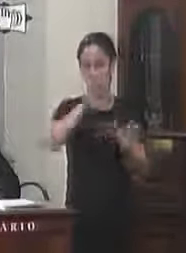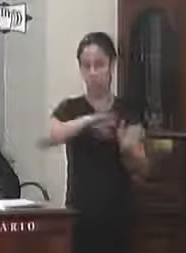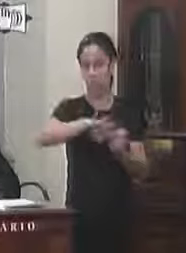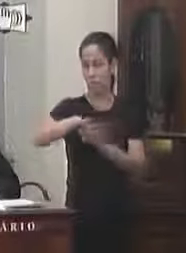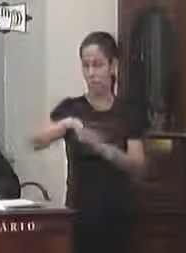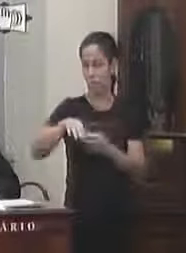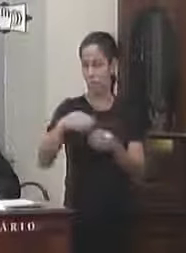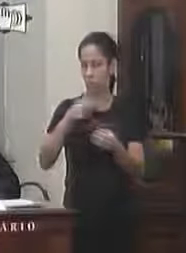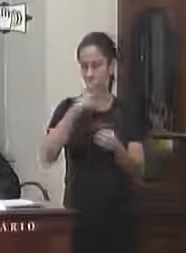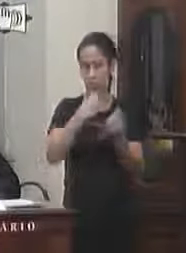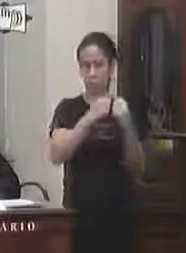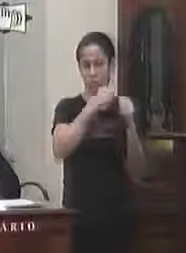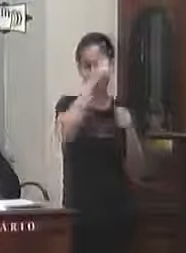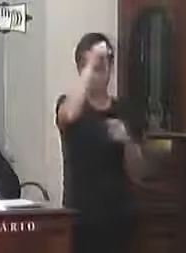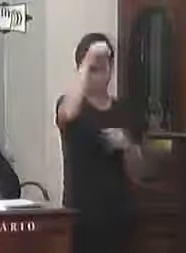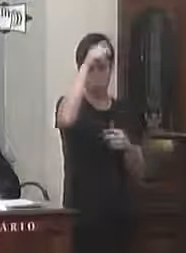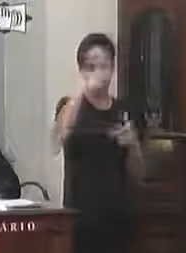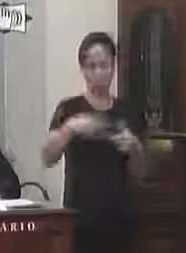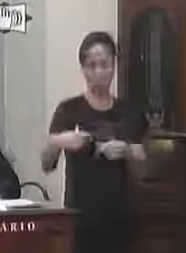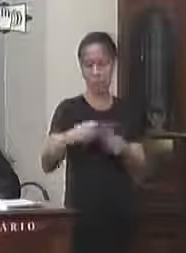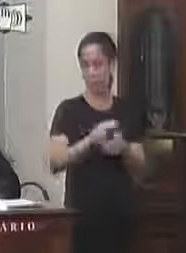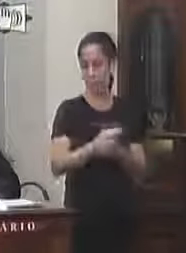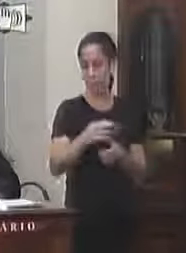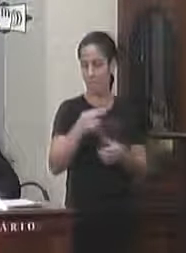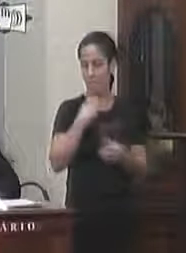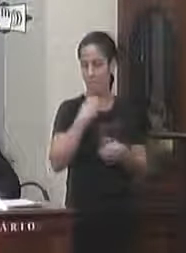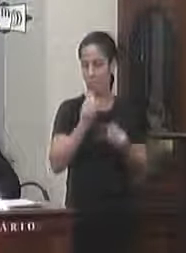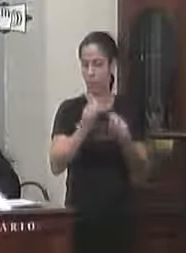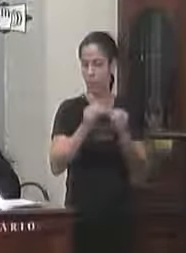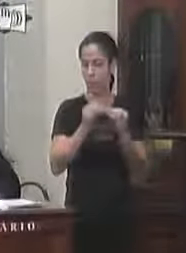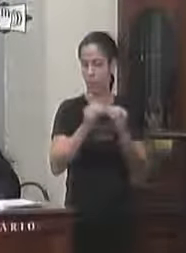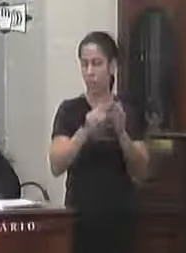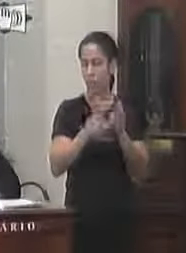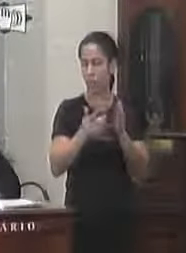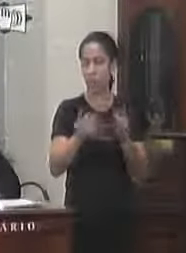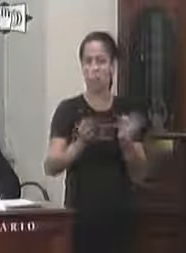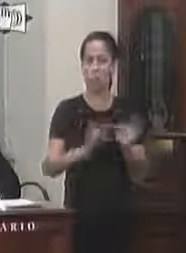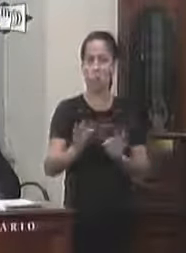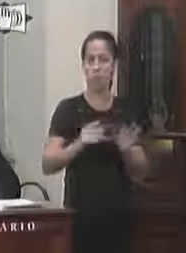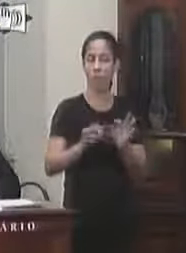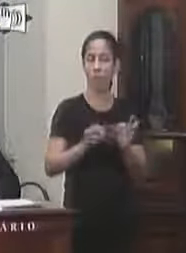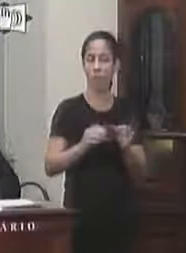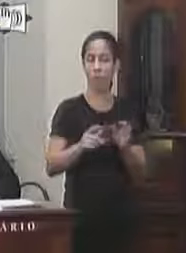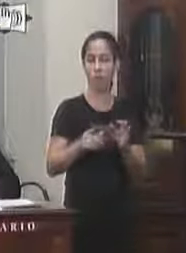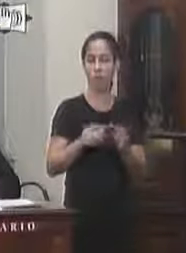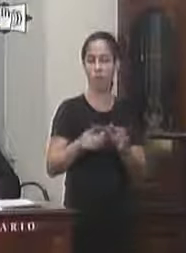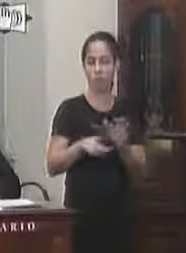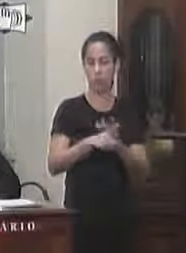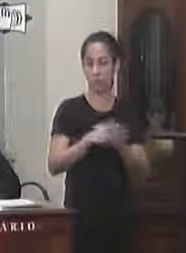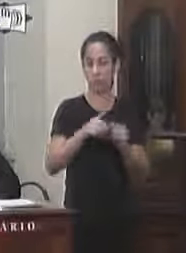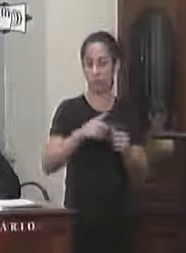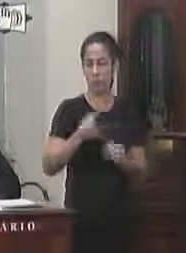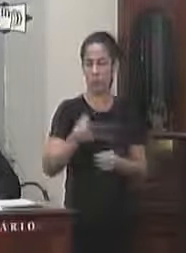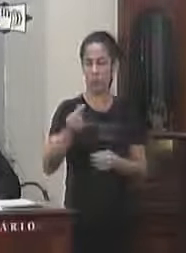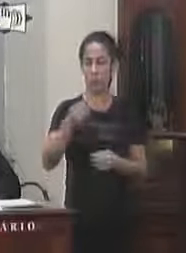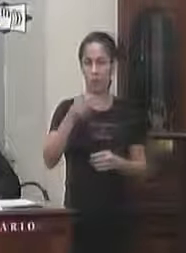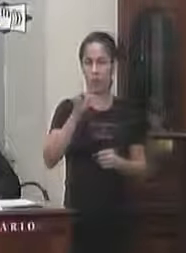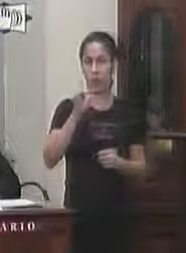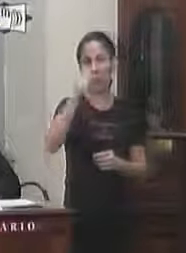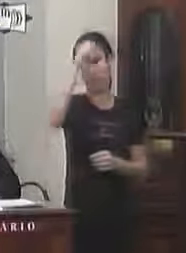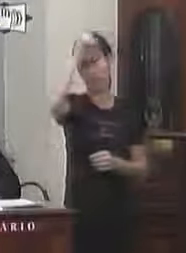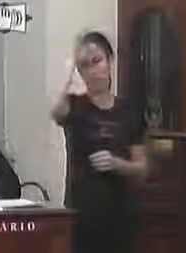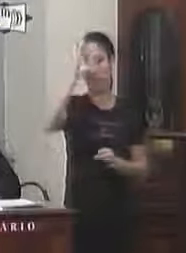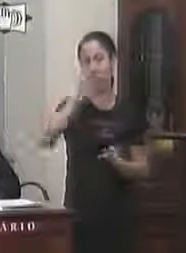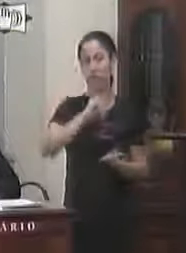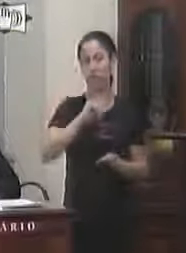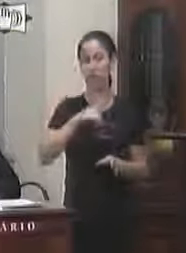órgão da administração pública local não procede a alegação de que qualquer projeto de lei que crie despesas só poderá ser proposto pelo chefe do executivo